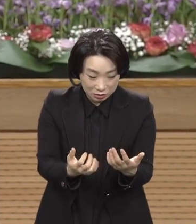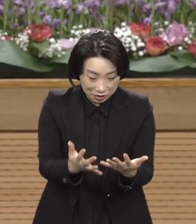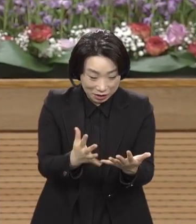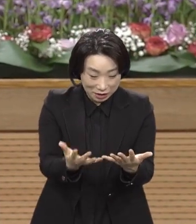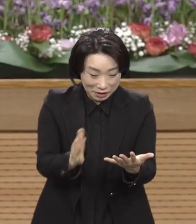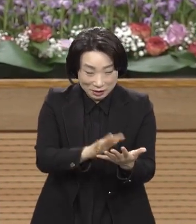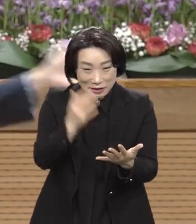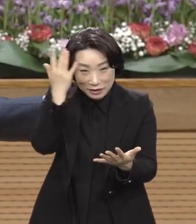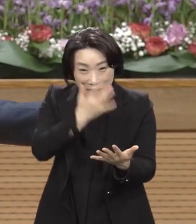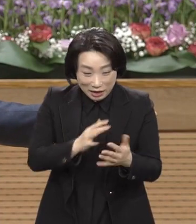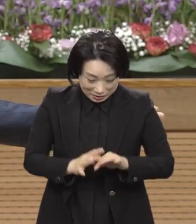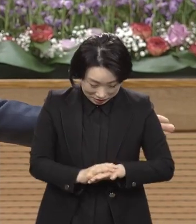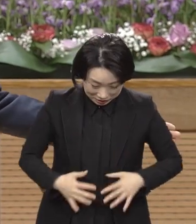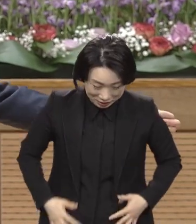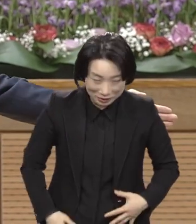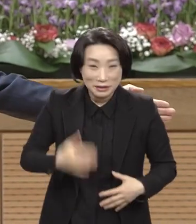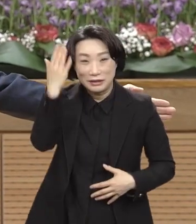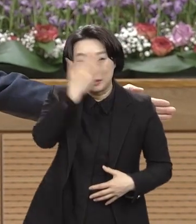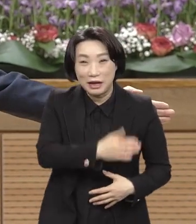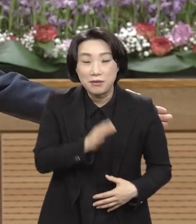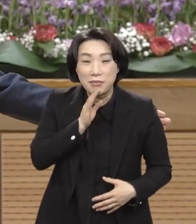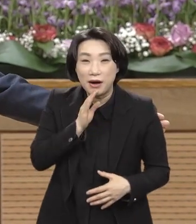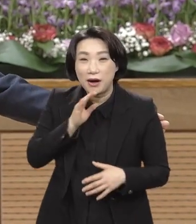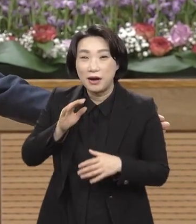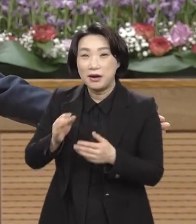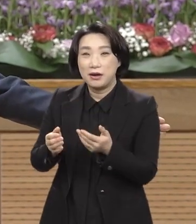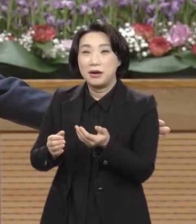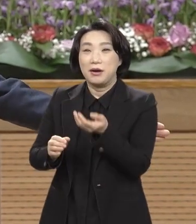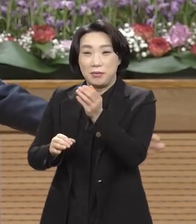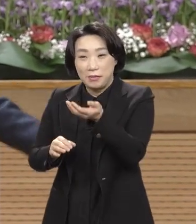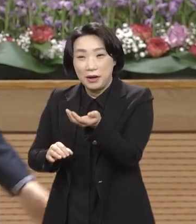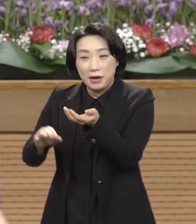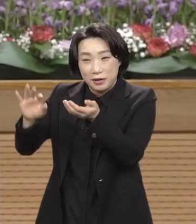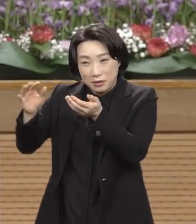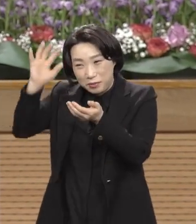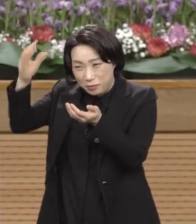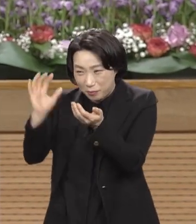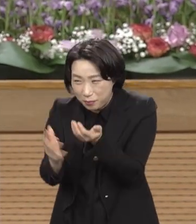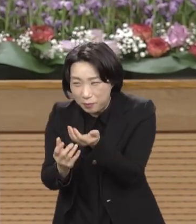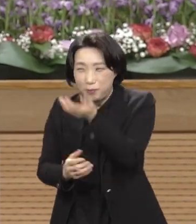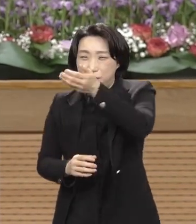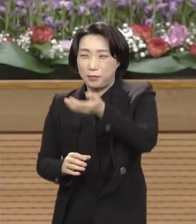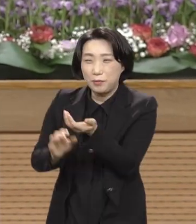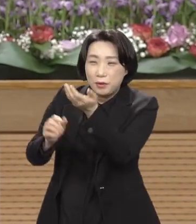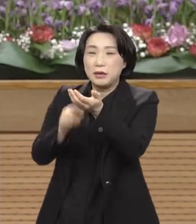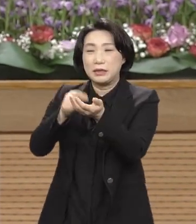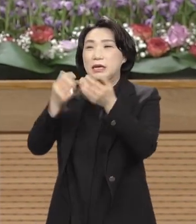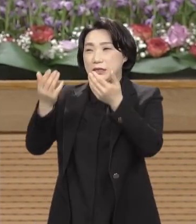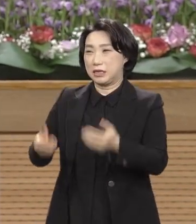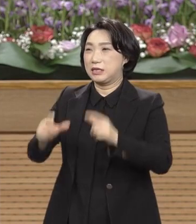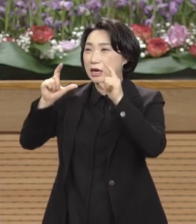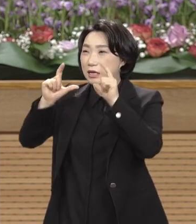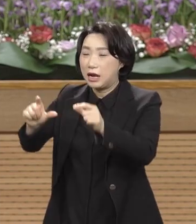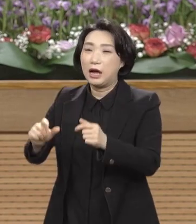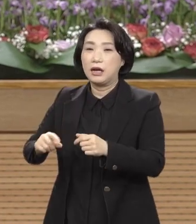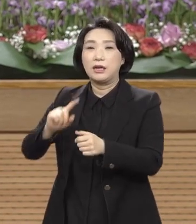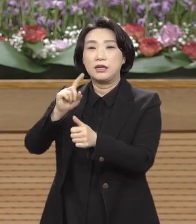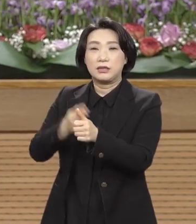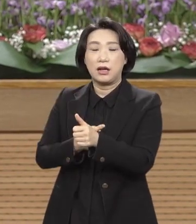잔잔하라니 자연질서가 모순되면서 잔잔해져. 그리고 무르의로 걸어가.